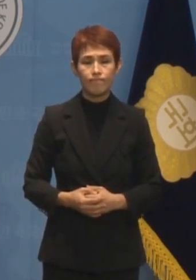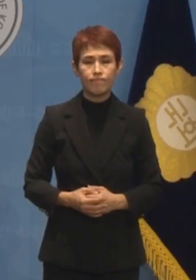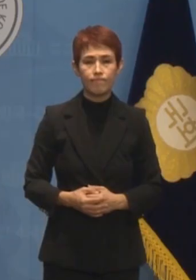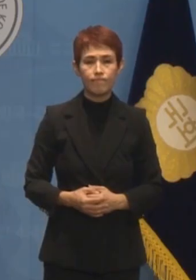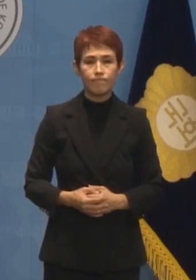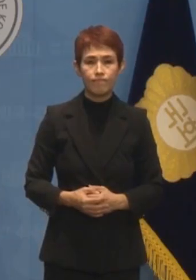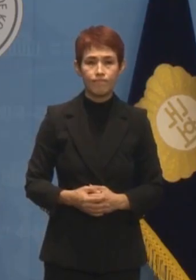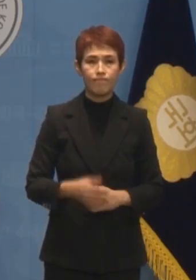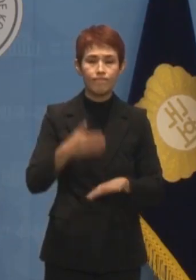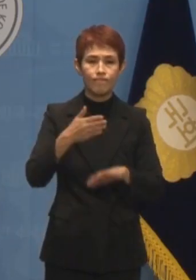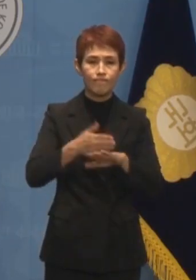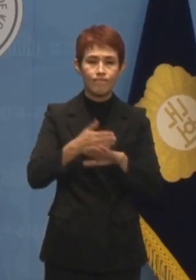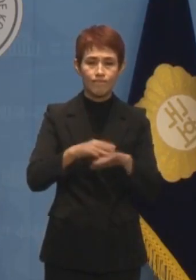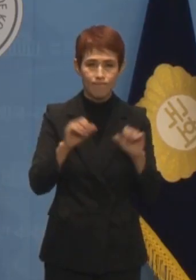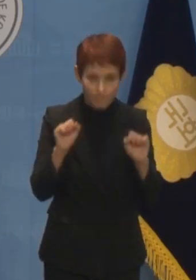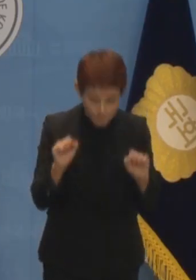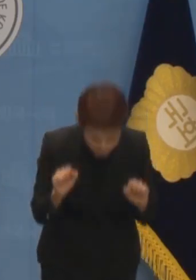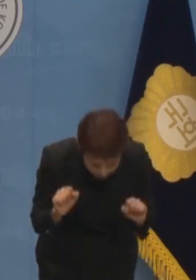마치겠습니다.